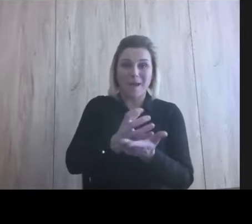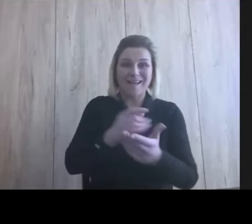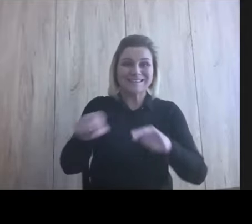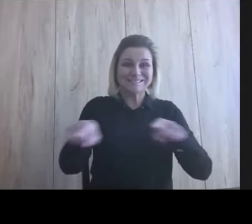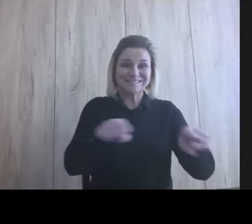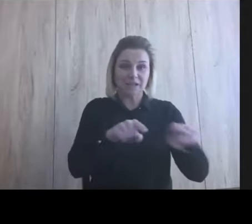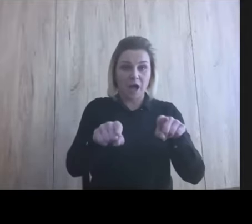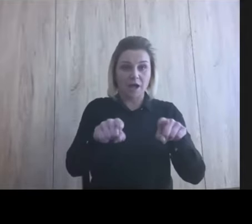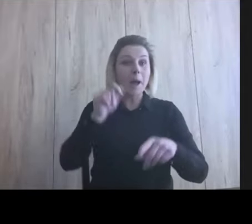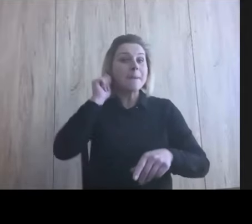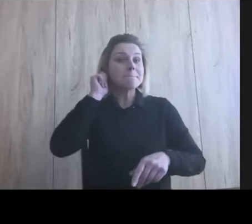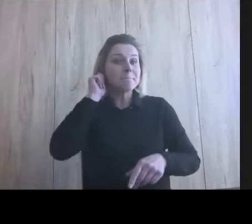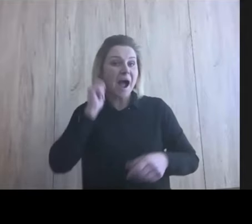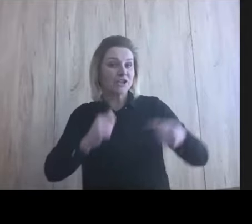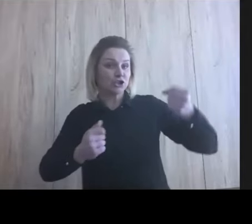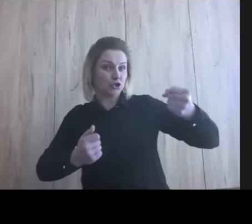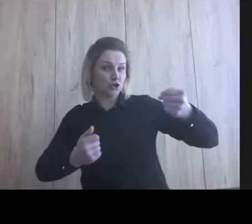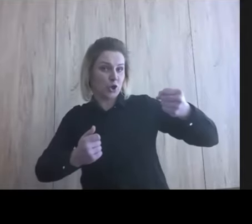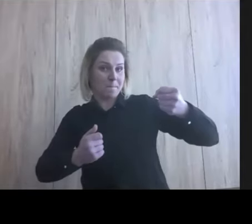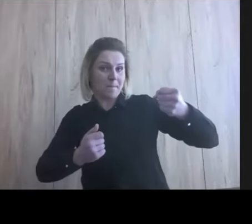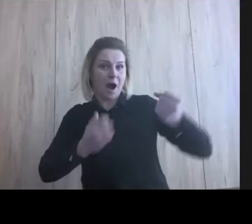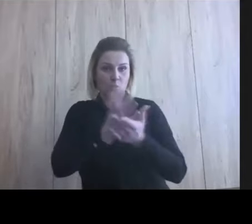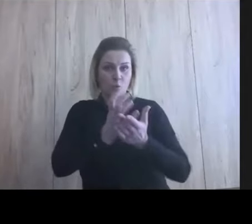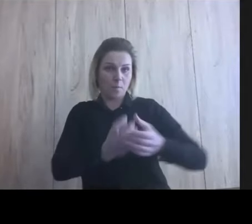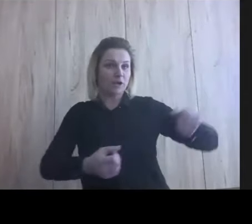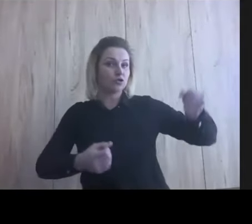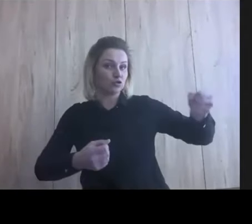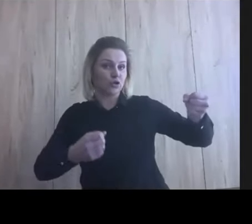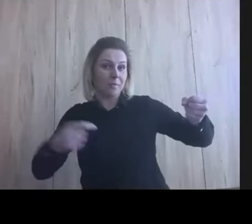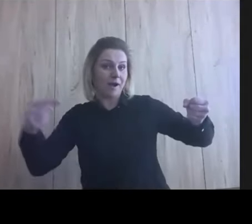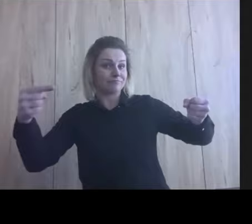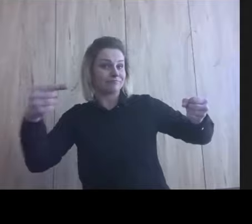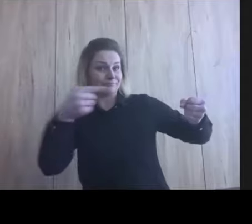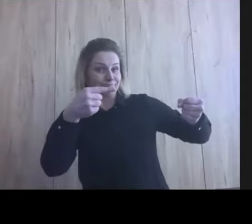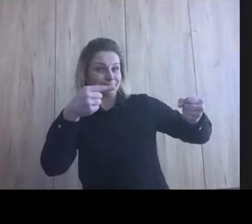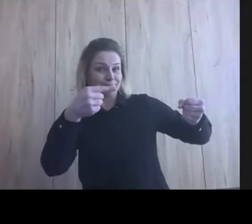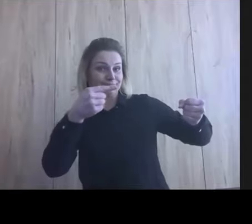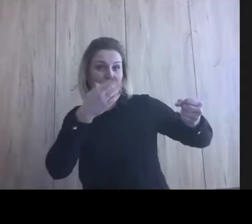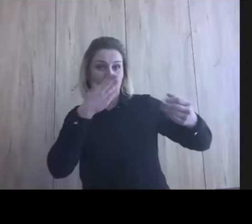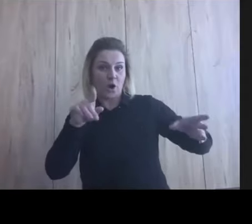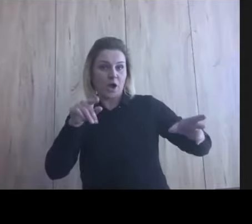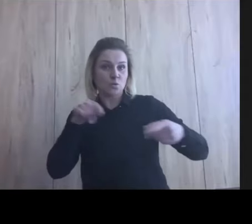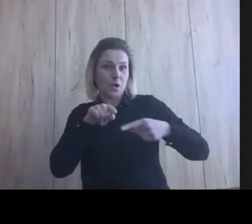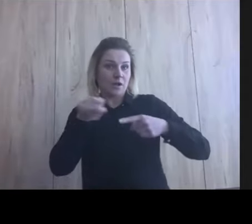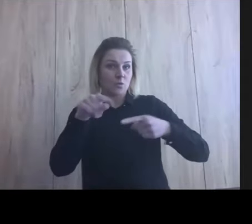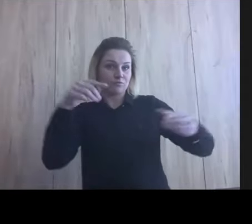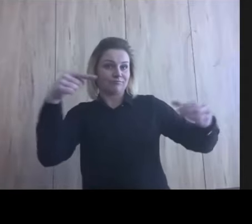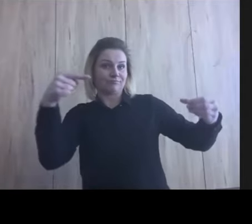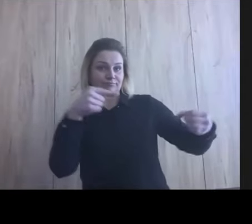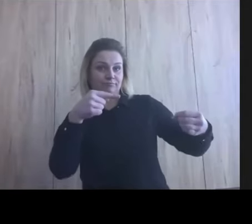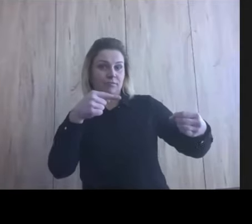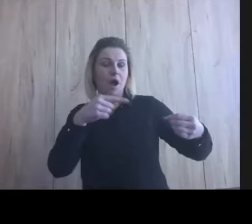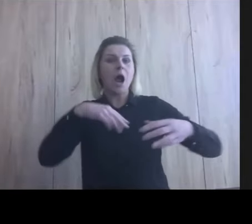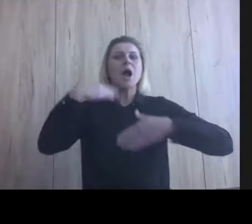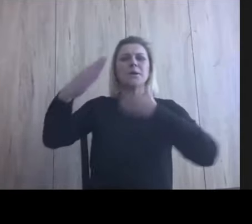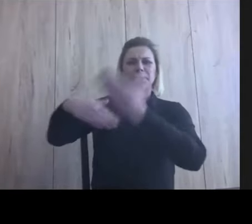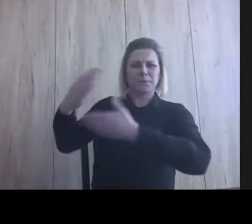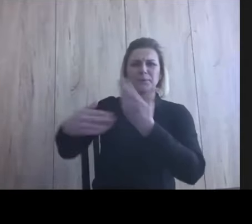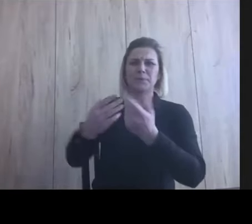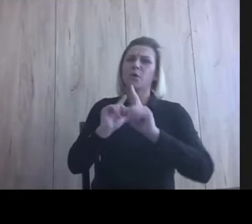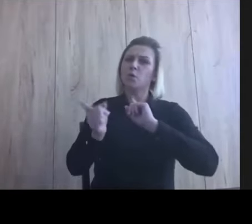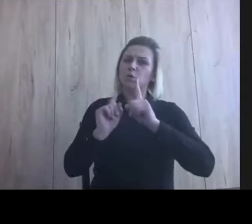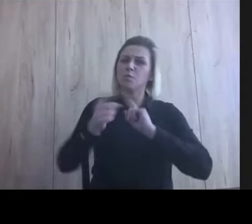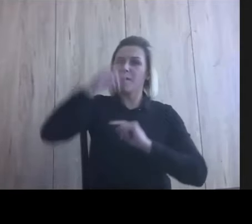panią, która trzyma kubek i strzałeczkę, że to jest kubek. I kiedy rozmawiałem o tym z